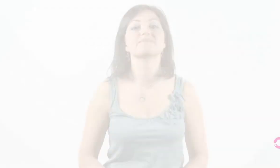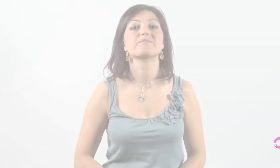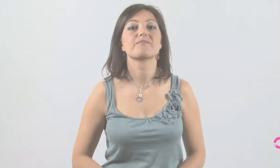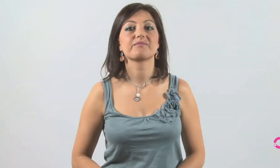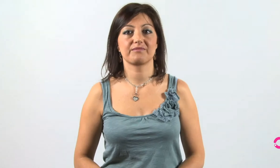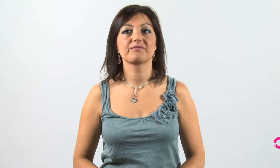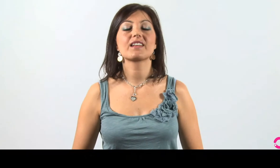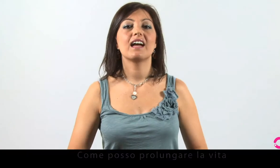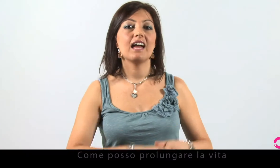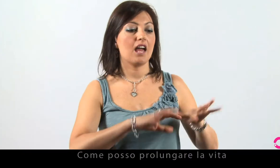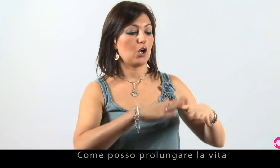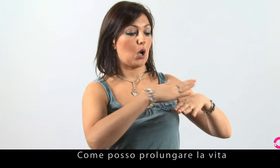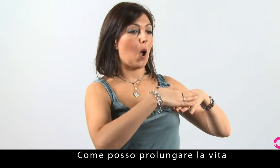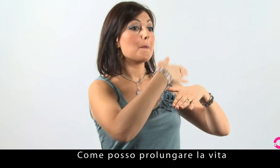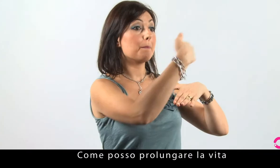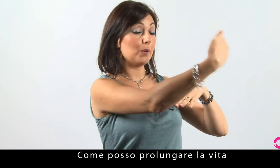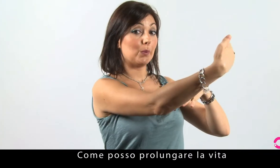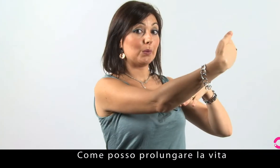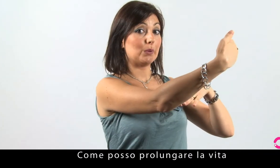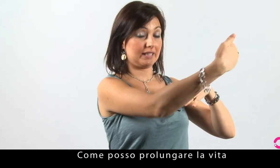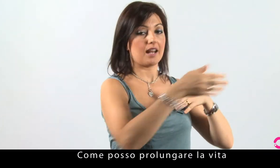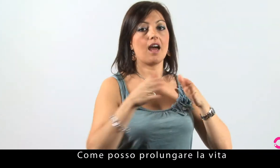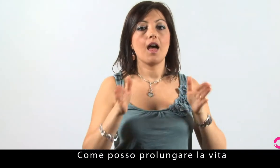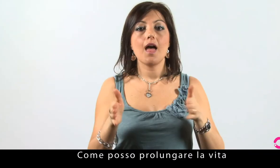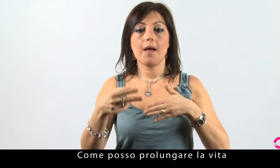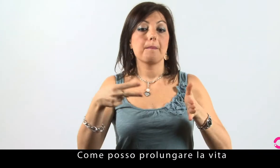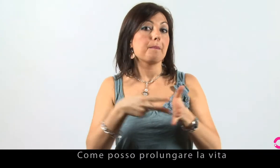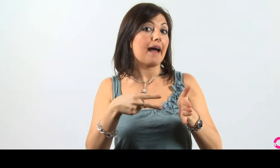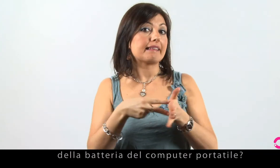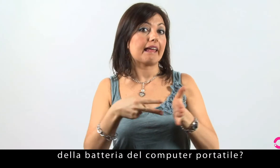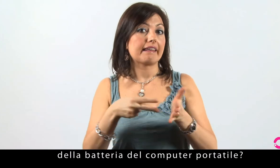Come posso prolungare la vita della mia batteria del computer portatile?